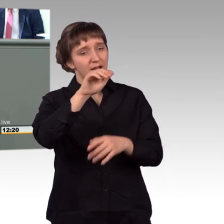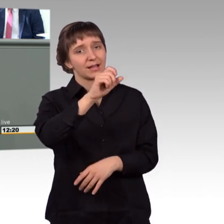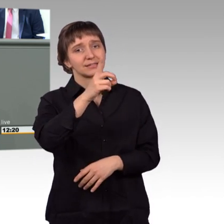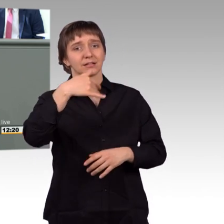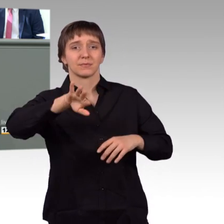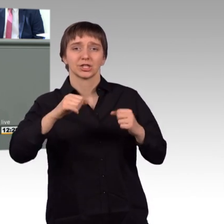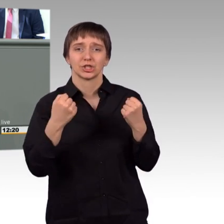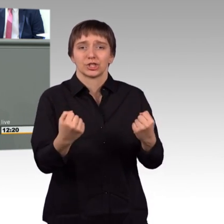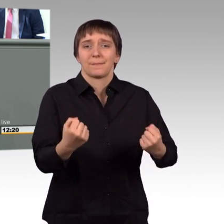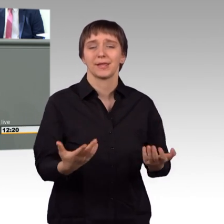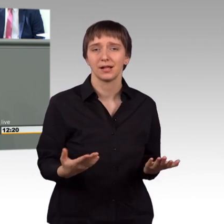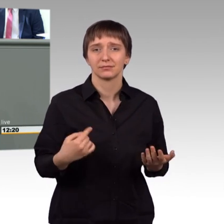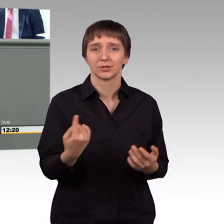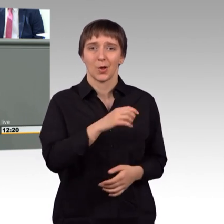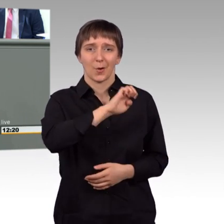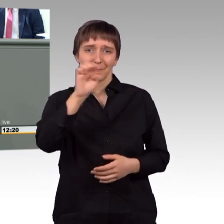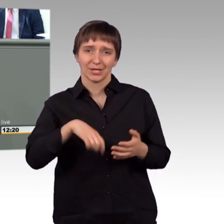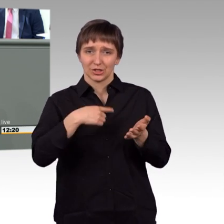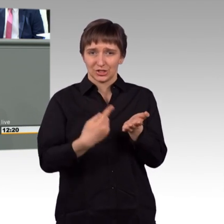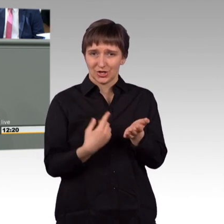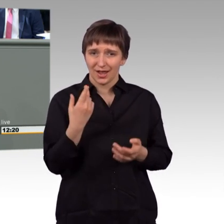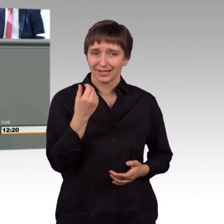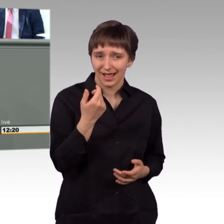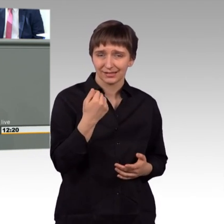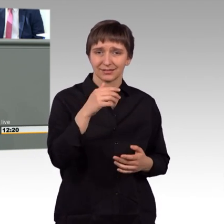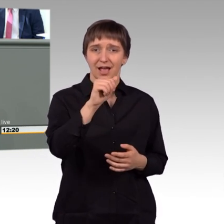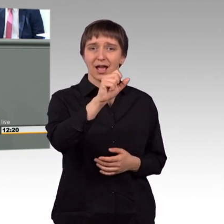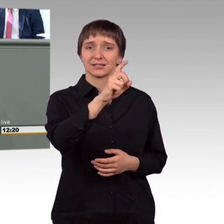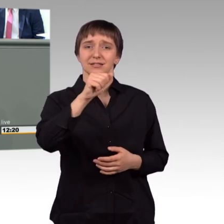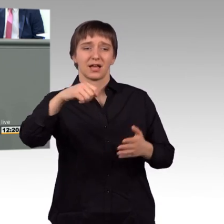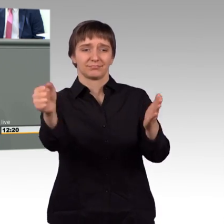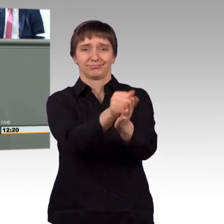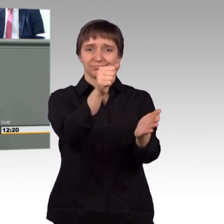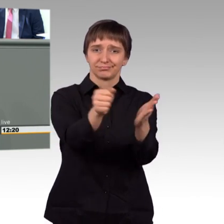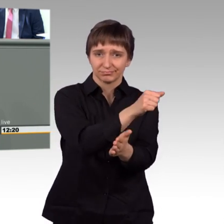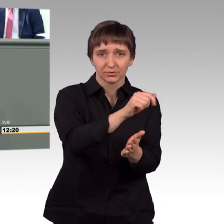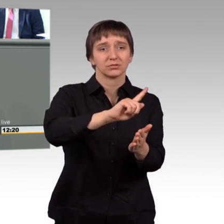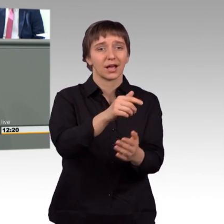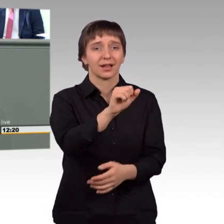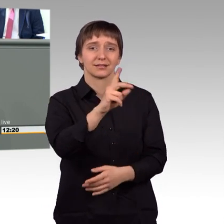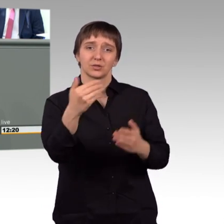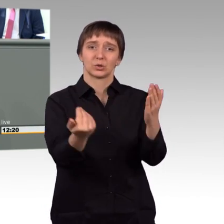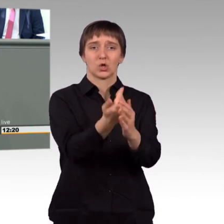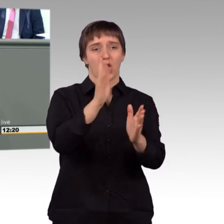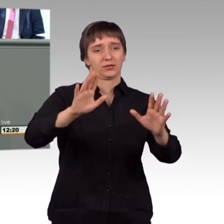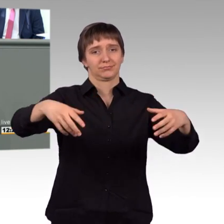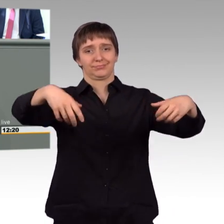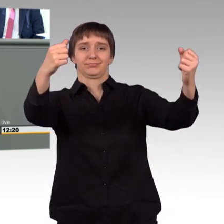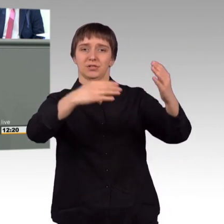Steuergeldern das, was er zerstört hat, zu seiner Festigung wieder aufbauen? Darauf haben wir